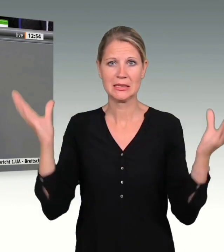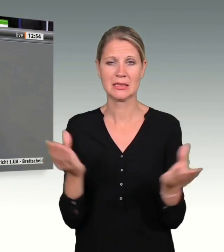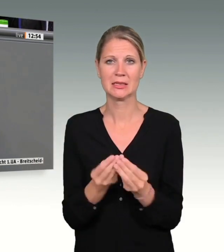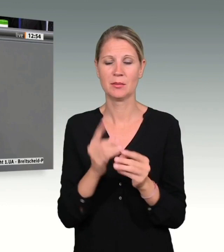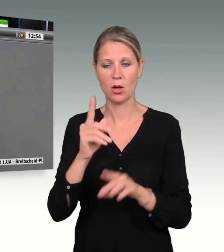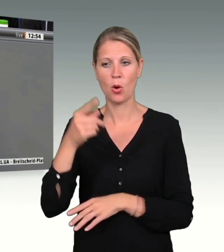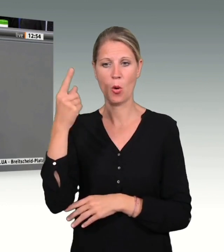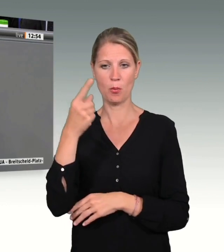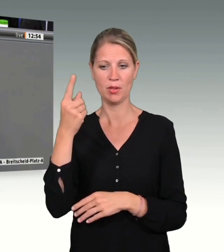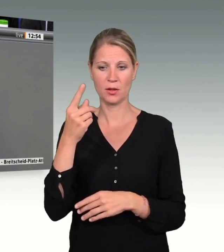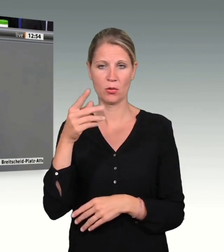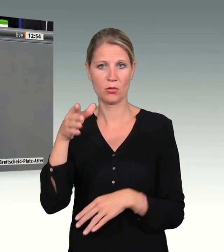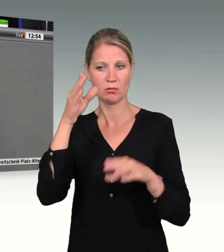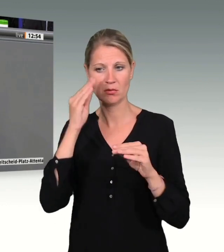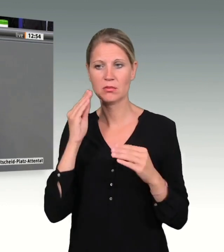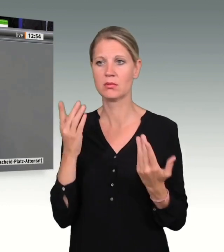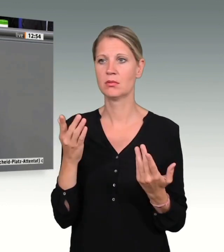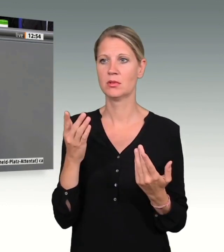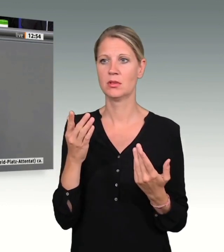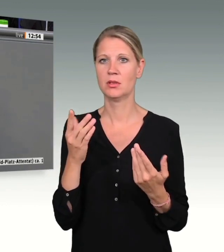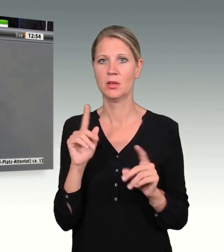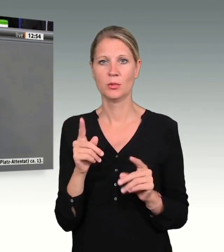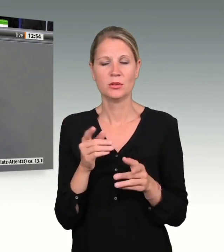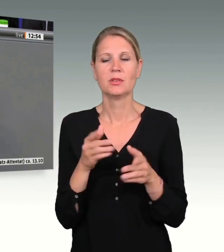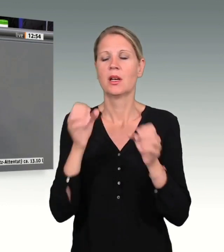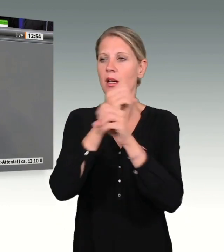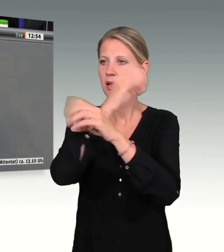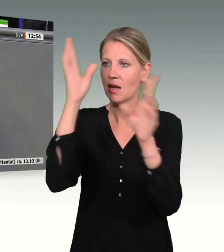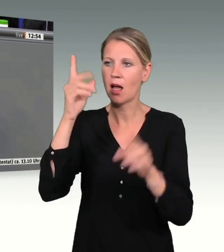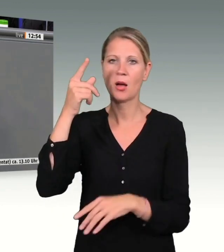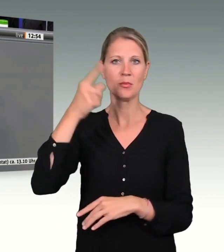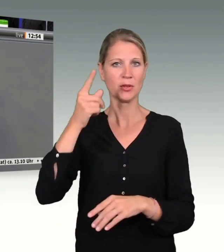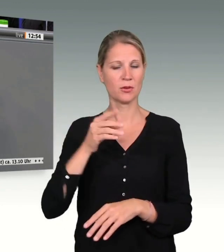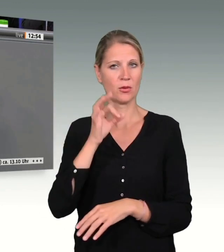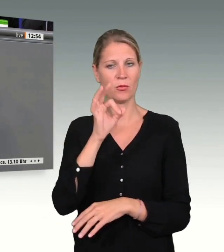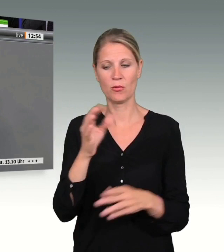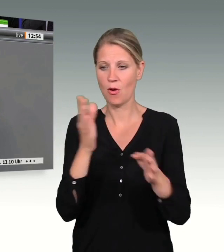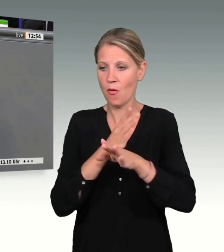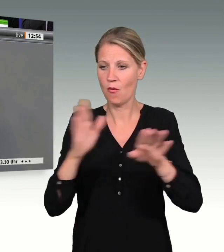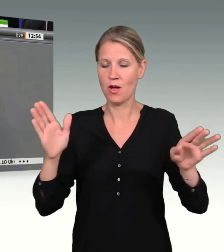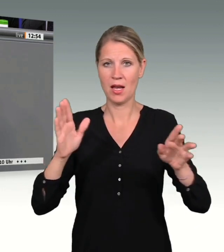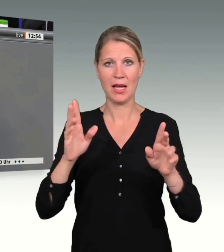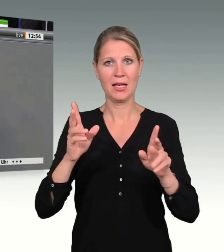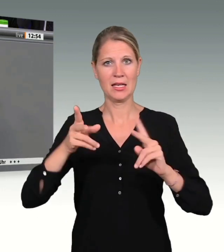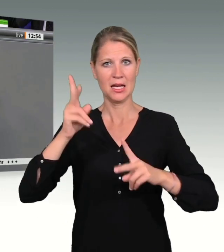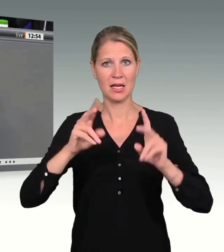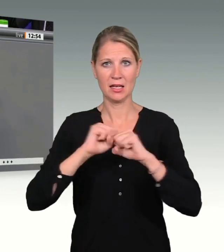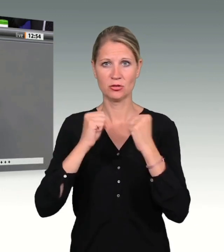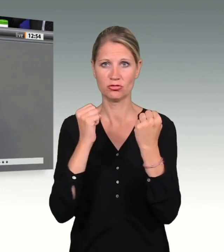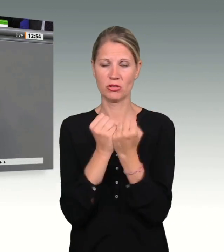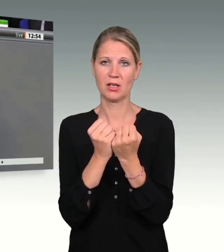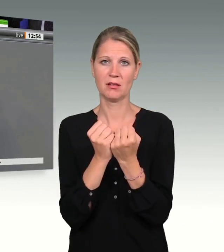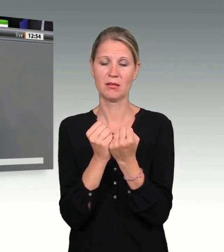gewahr werden, dass die Bedrohung für diesen freiheitlichen Rechtsstaat durch Extremisten jeder Art stark und groß ist.